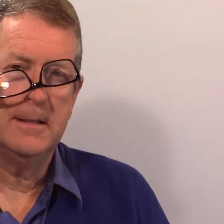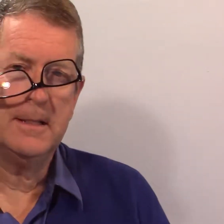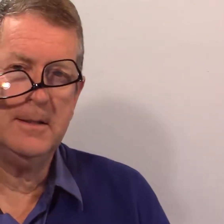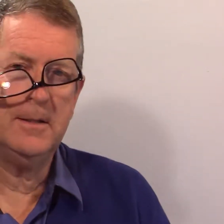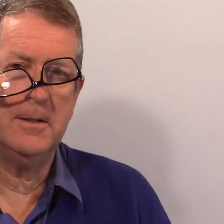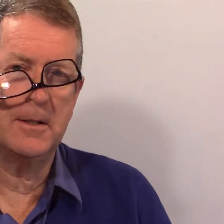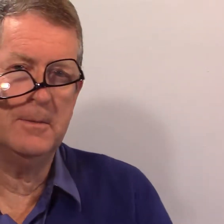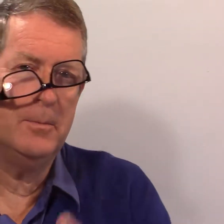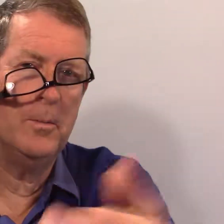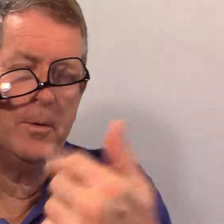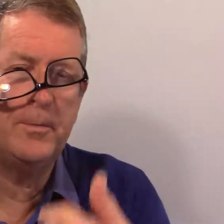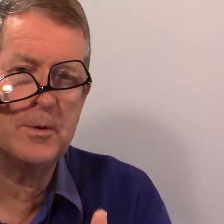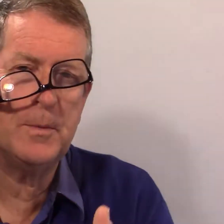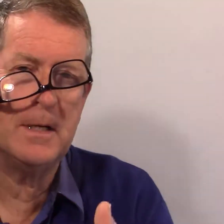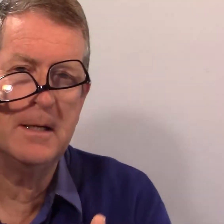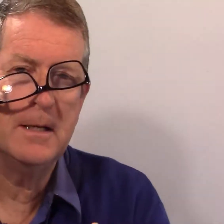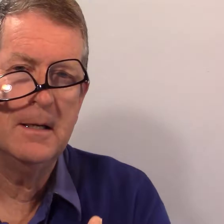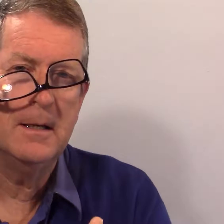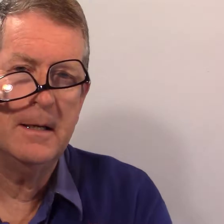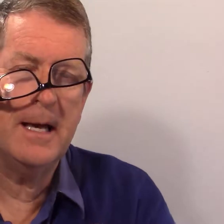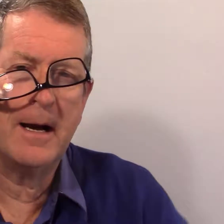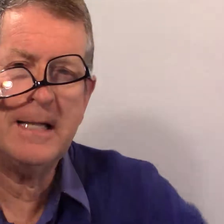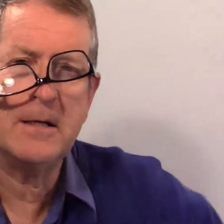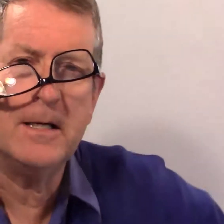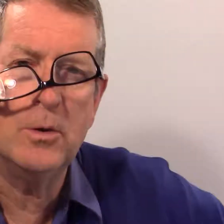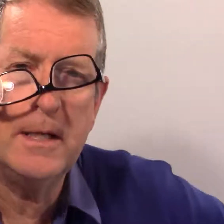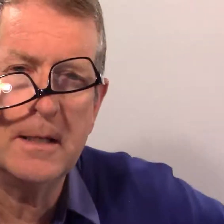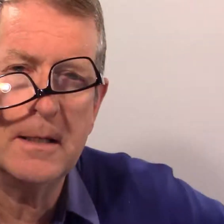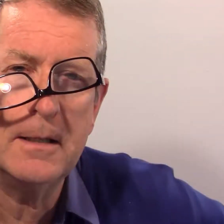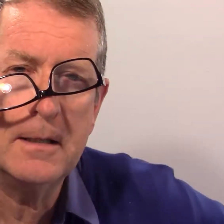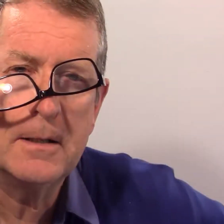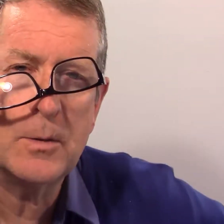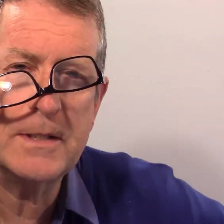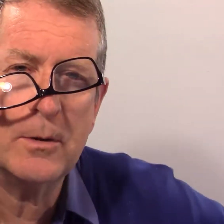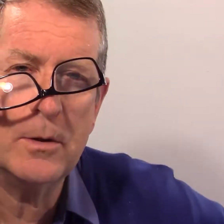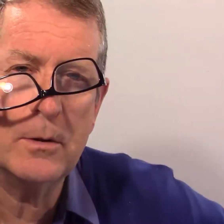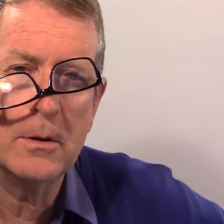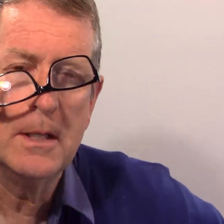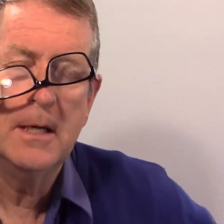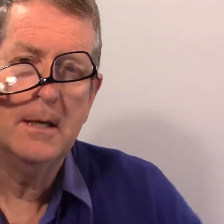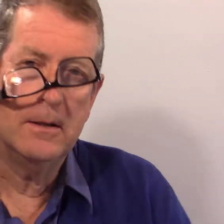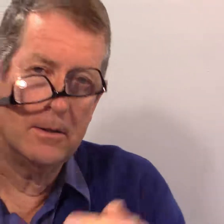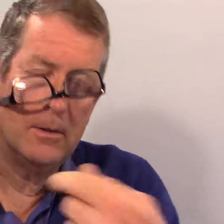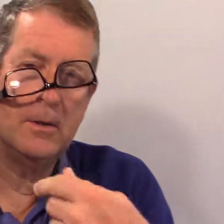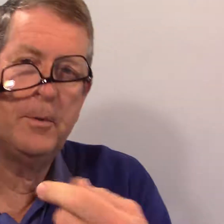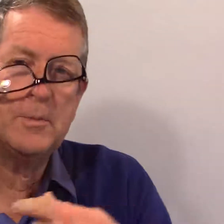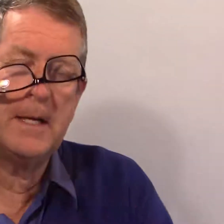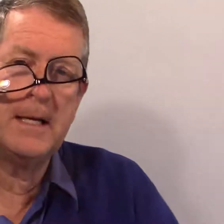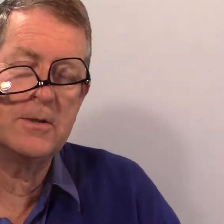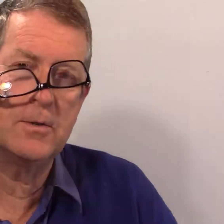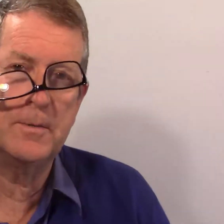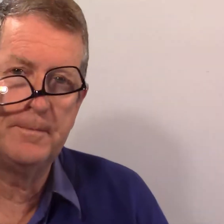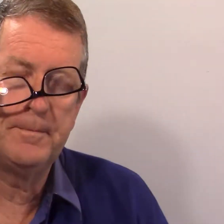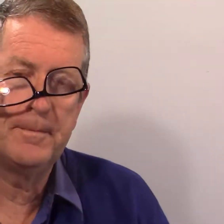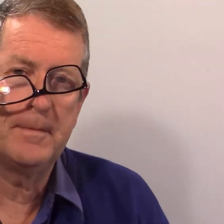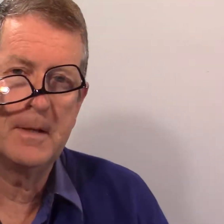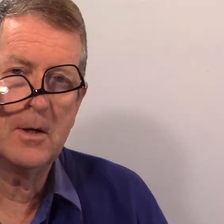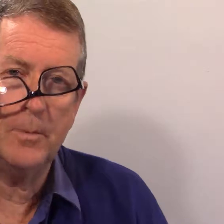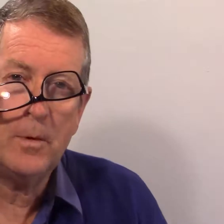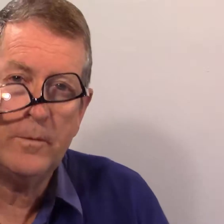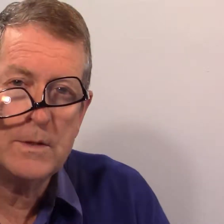D'accord. Bon, pose-moi. Et arrête de rigoler, hein ? Sois sérieux. Euh, pose-moi la question.